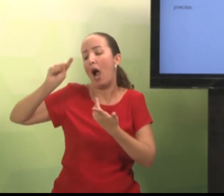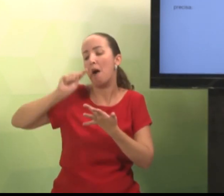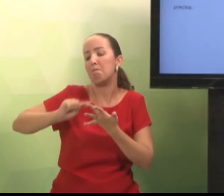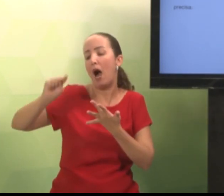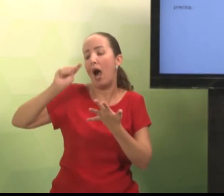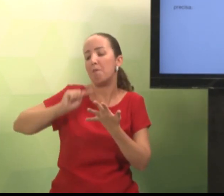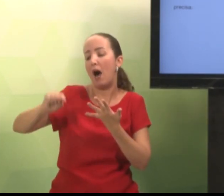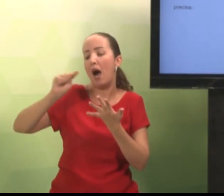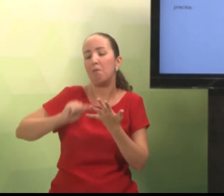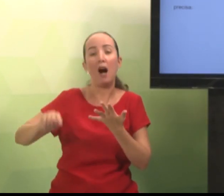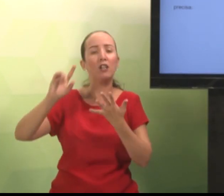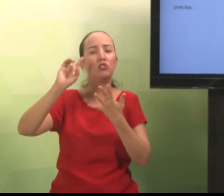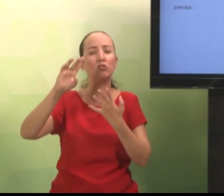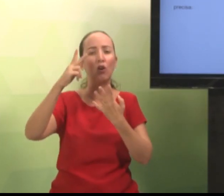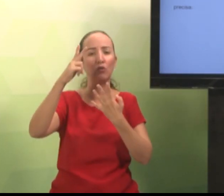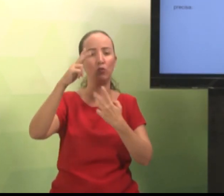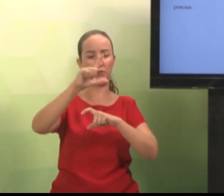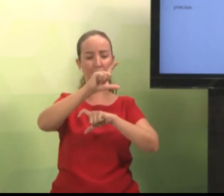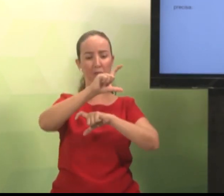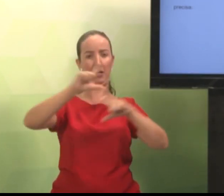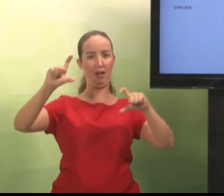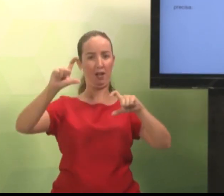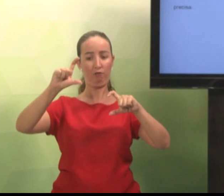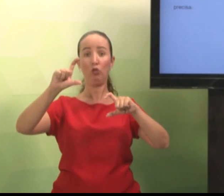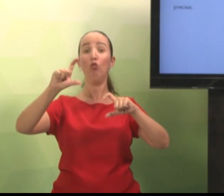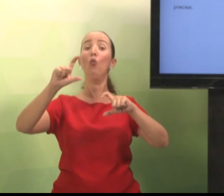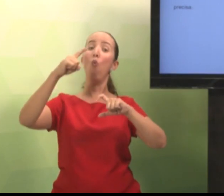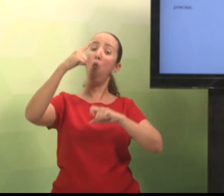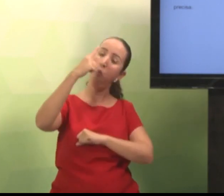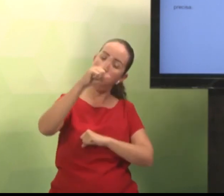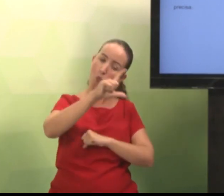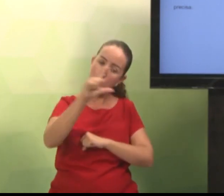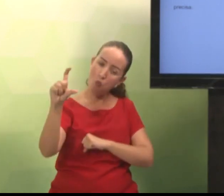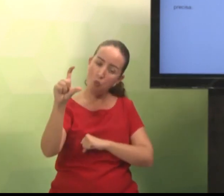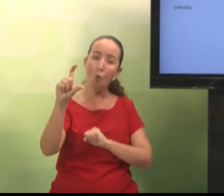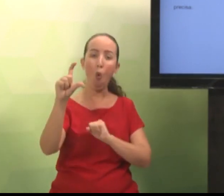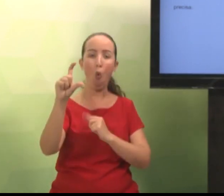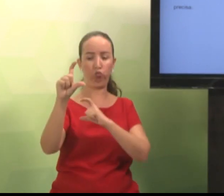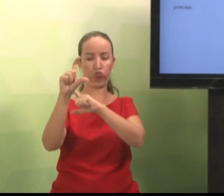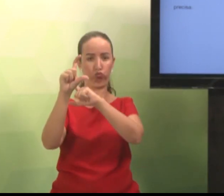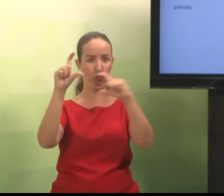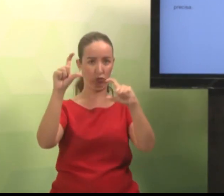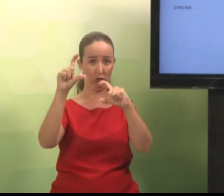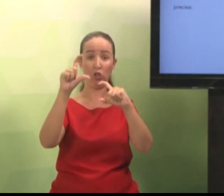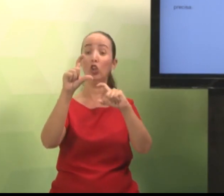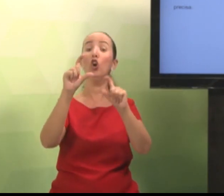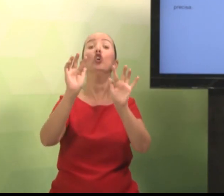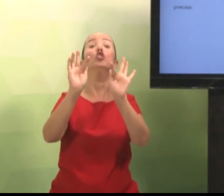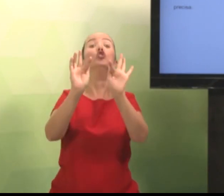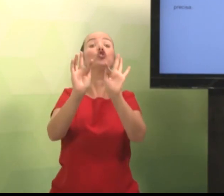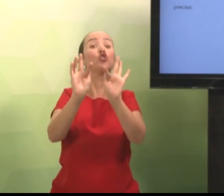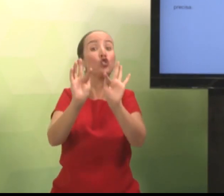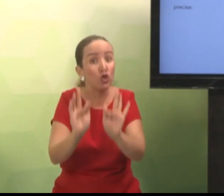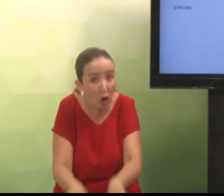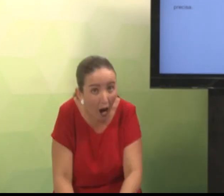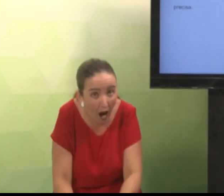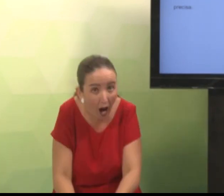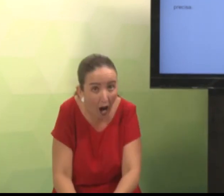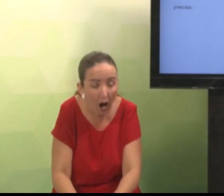Colocar algumas informações importantes em dois parágrafos a respeito do tema. Ao